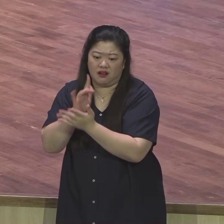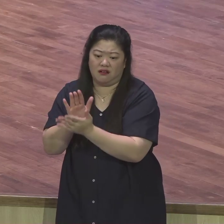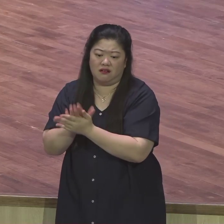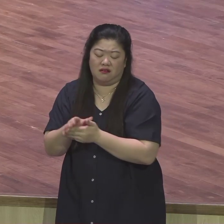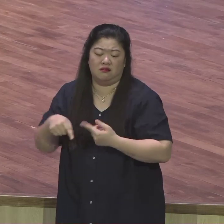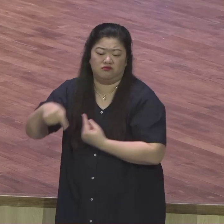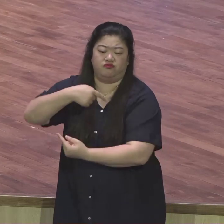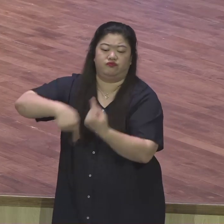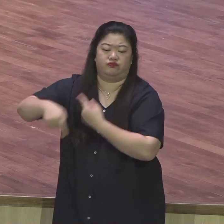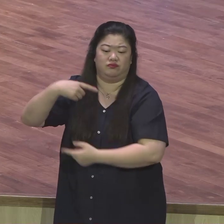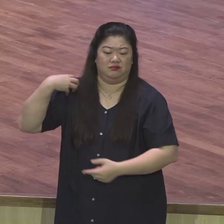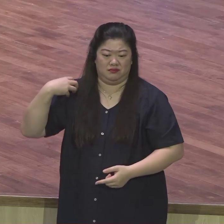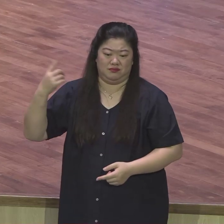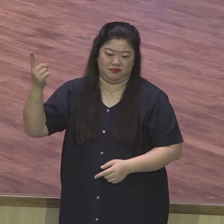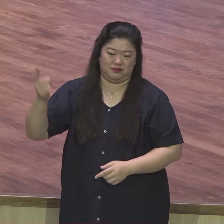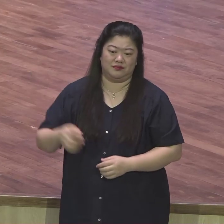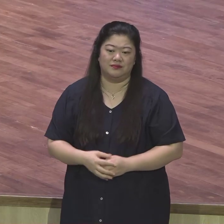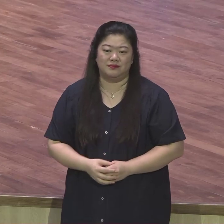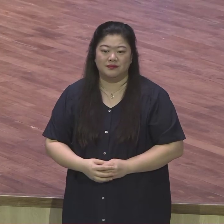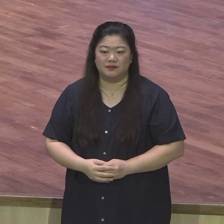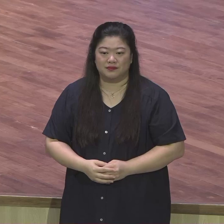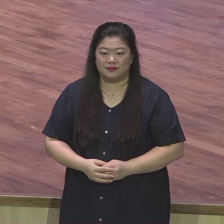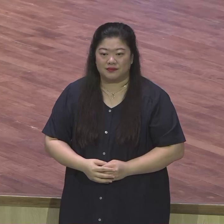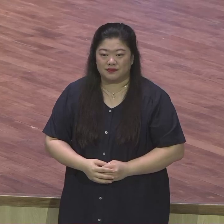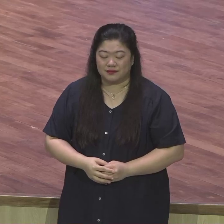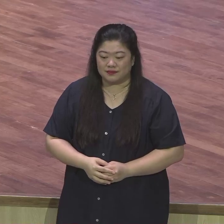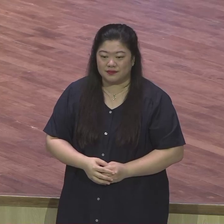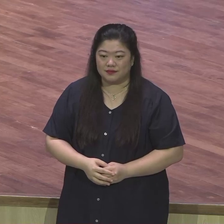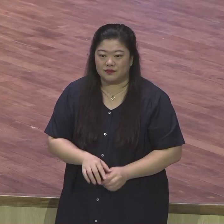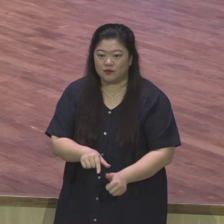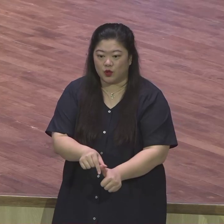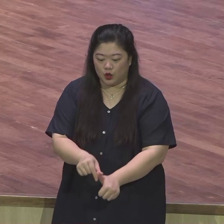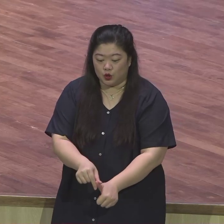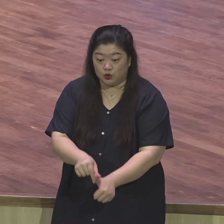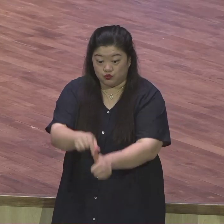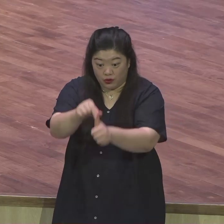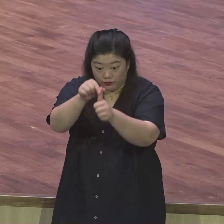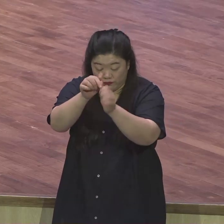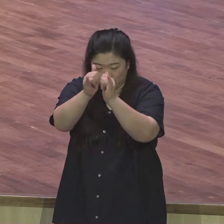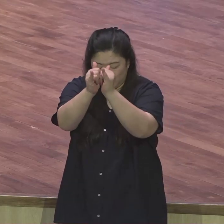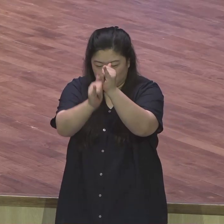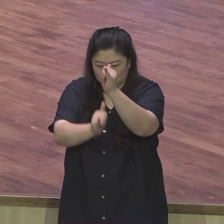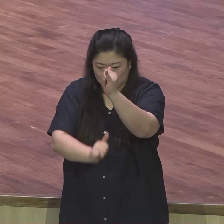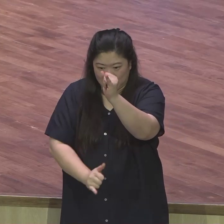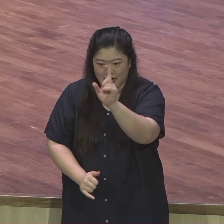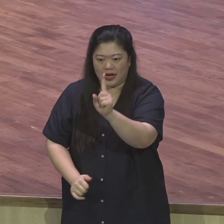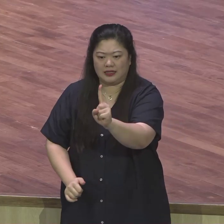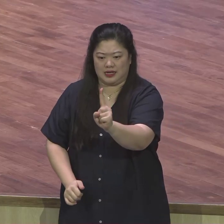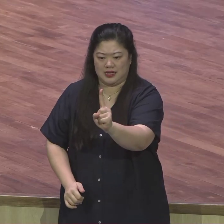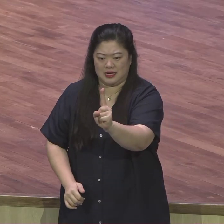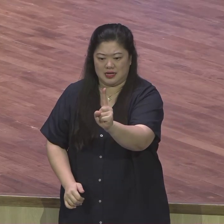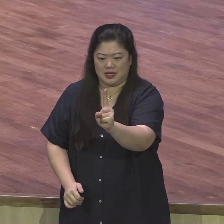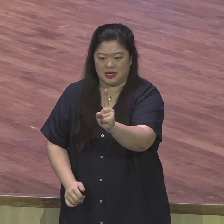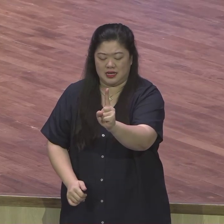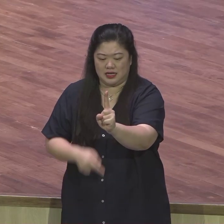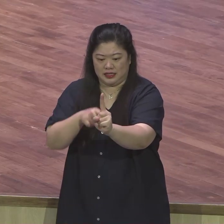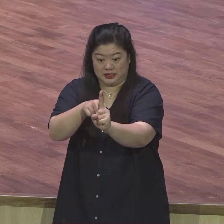구원 역사 중심으로 여러분이 사시기 바랍니다. 내가 사는 것은